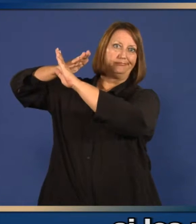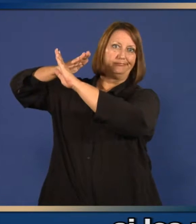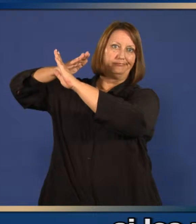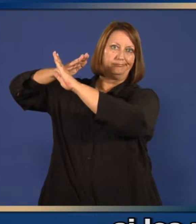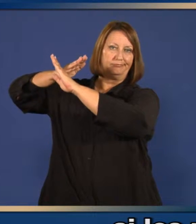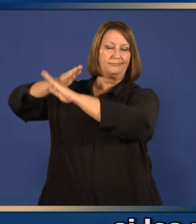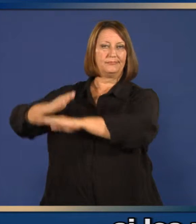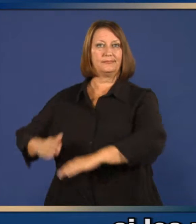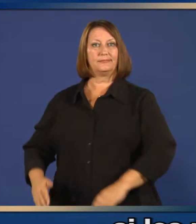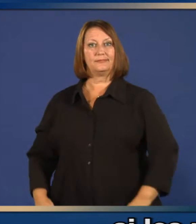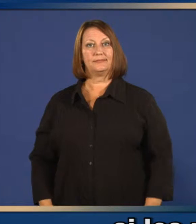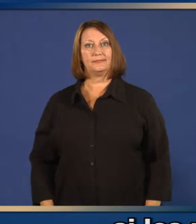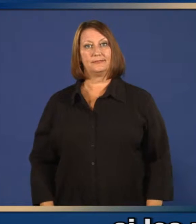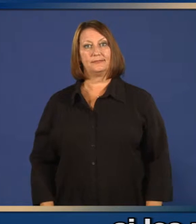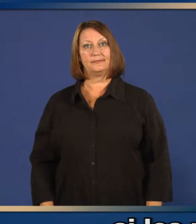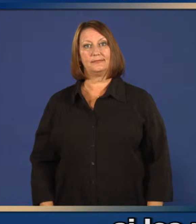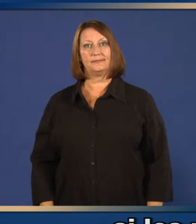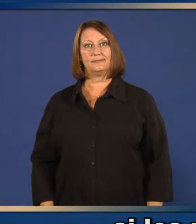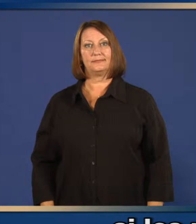vacunación.